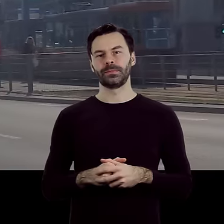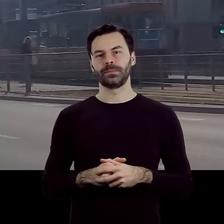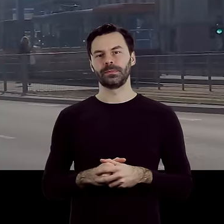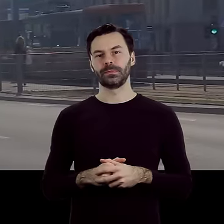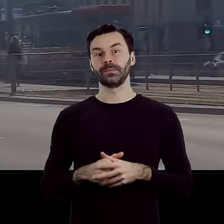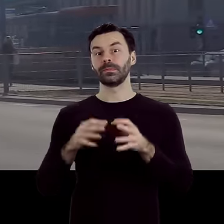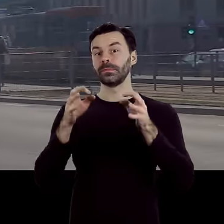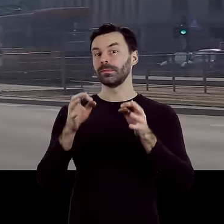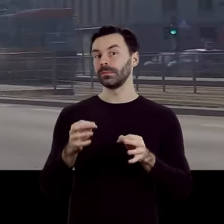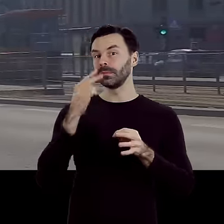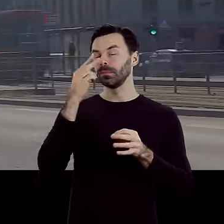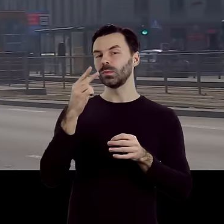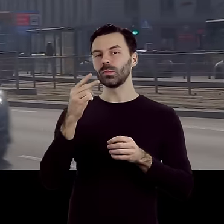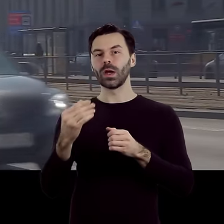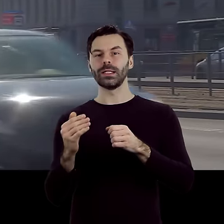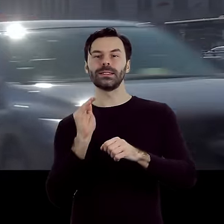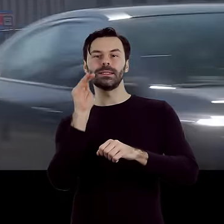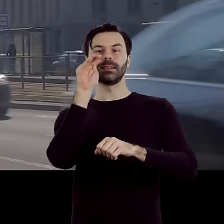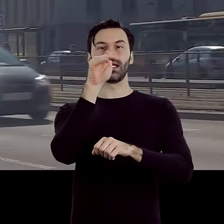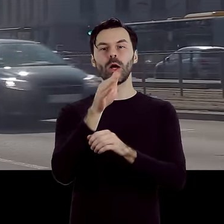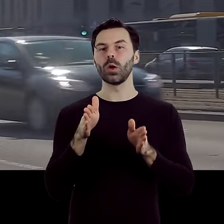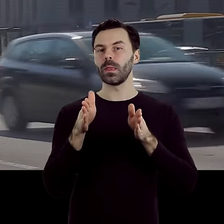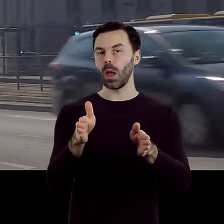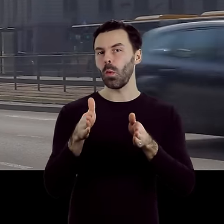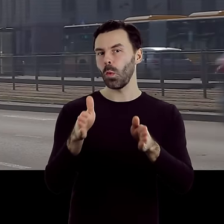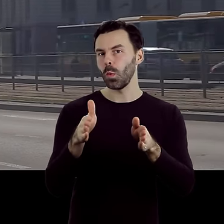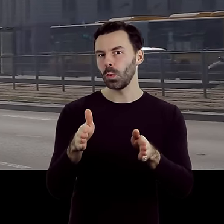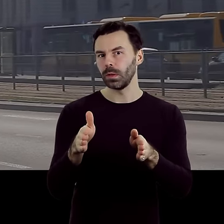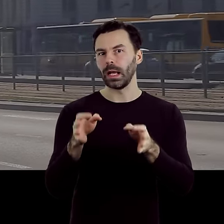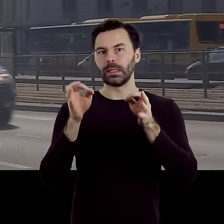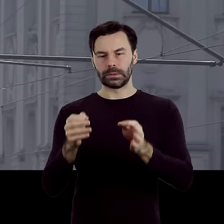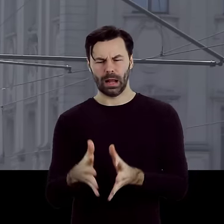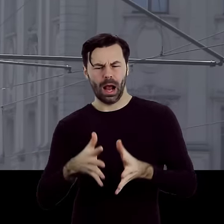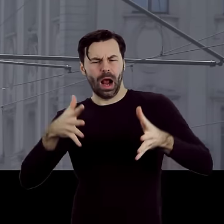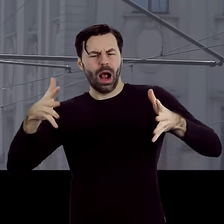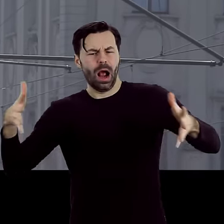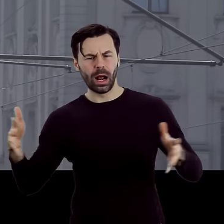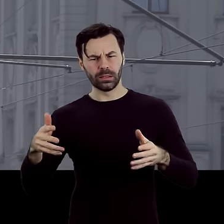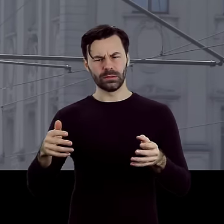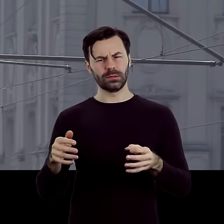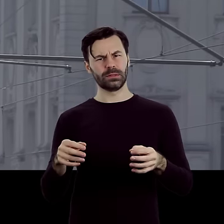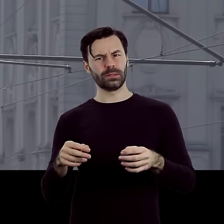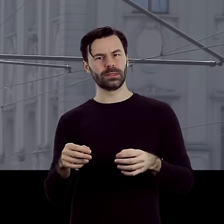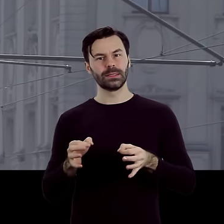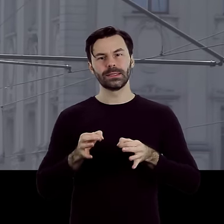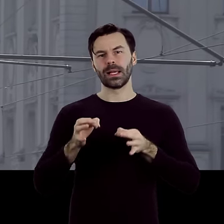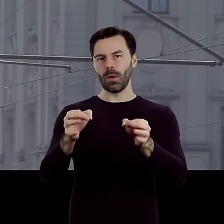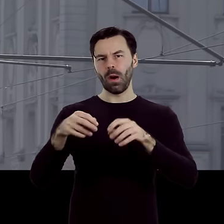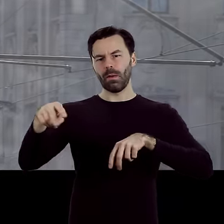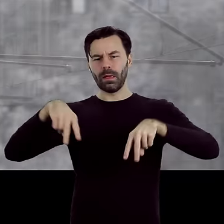Wyznaczająca zachodnią granicę parku ulica Zachodnia to dziś szeroka, hałaśliwa droga. Przed wojną była to wąska